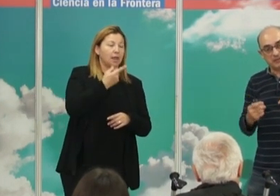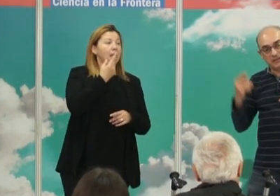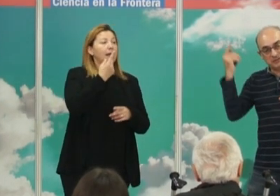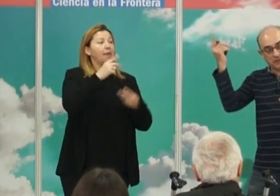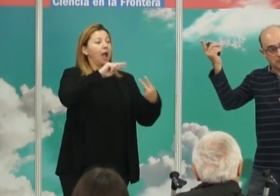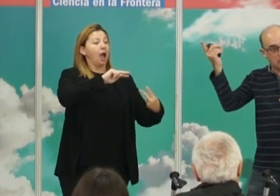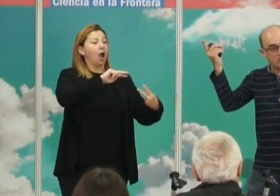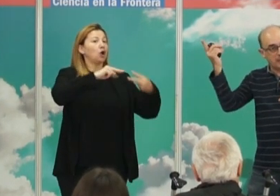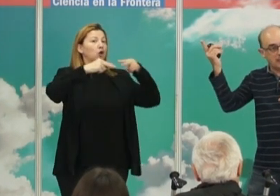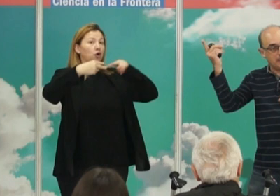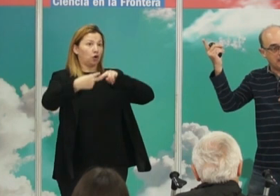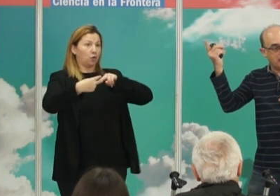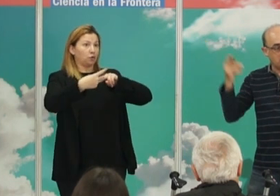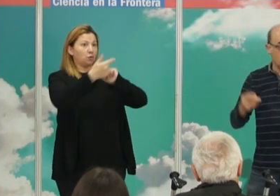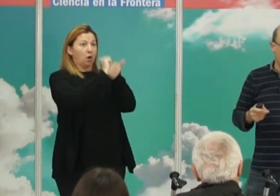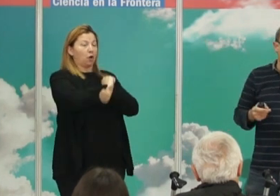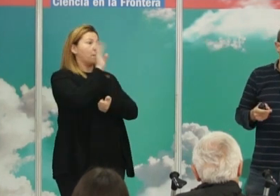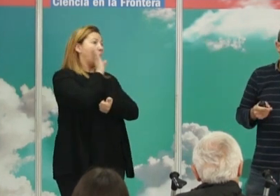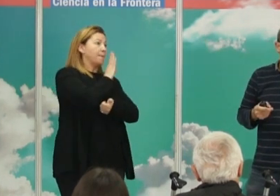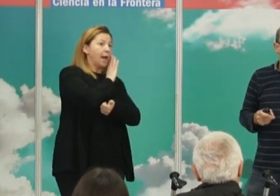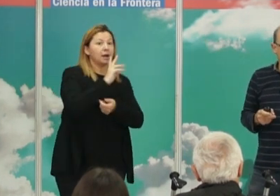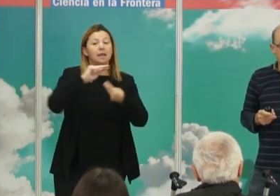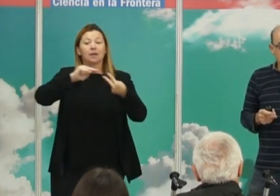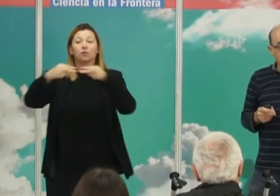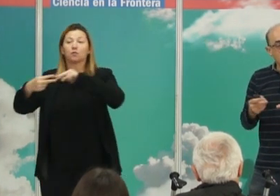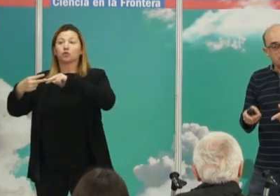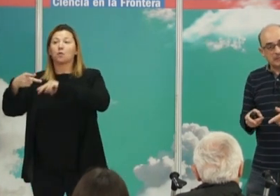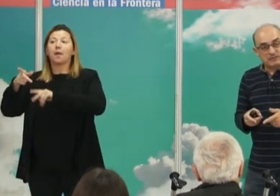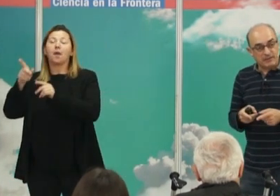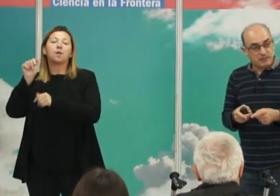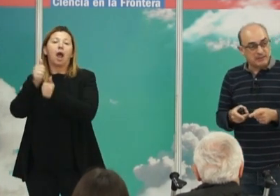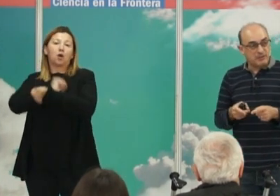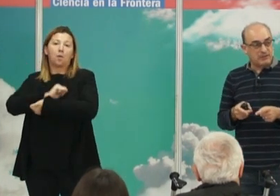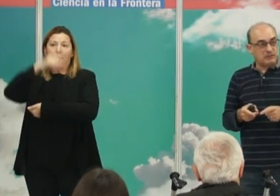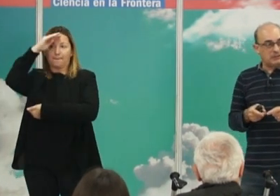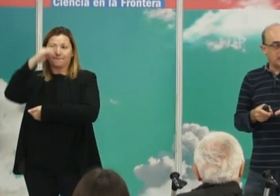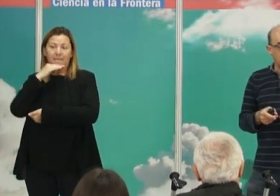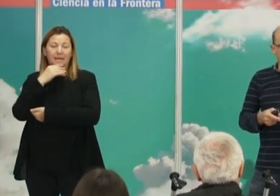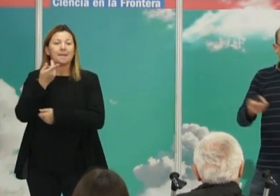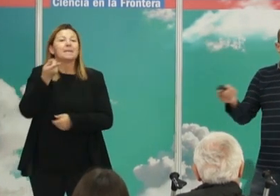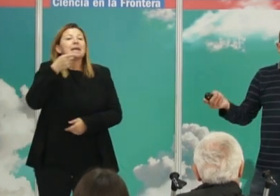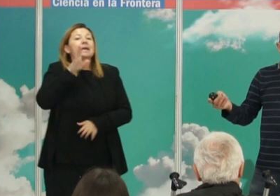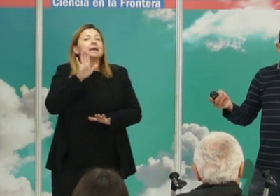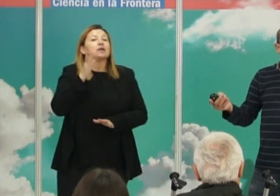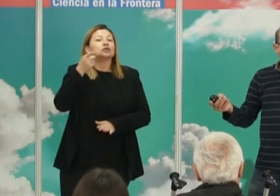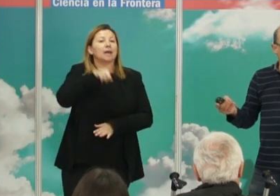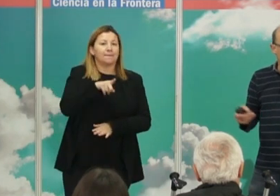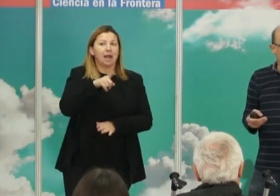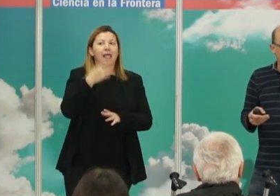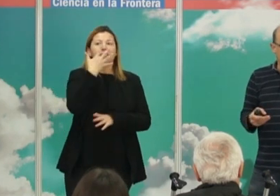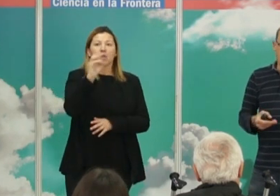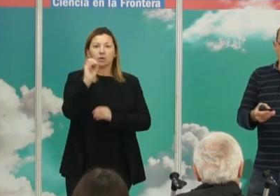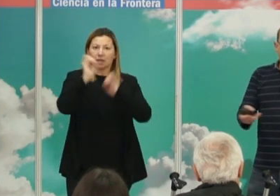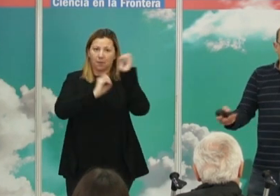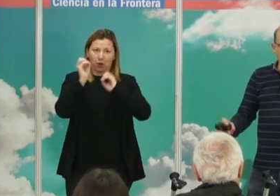que tenemos, hemos recibido una copia de la madre y una copia del padre. También compartimos el 50% del genoma con nuestros hermanos